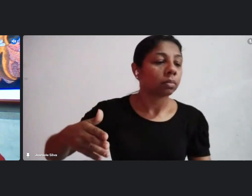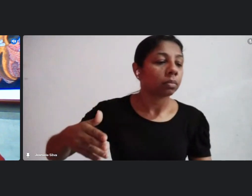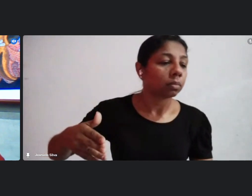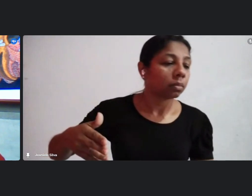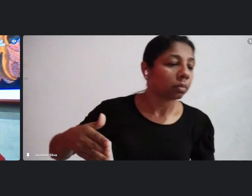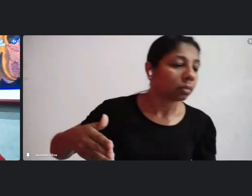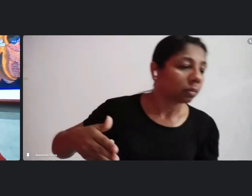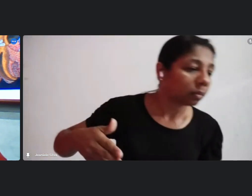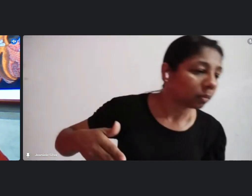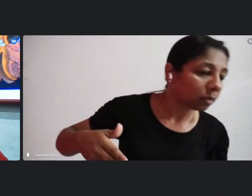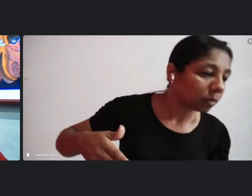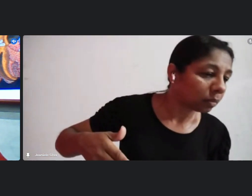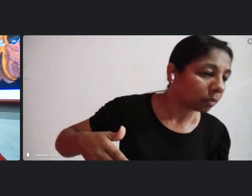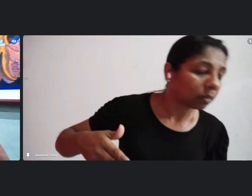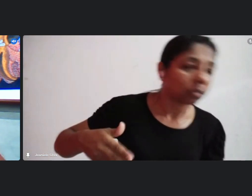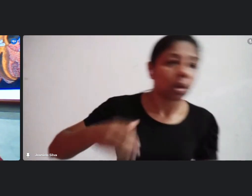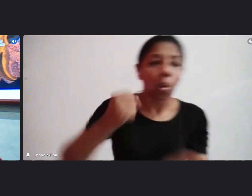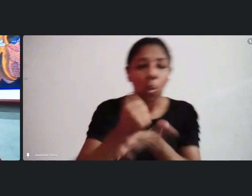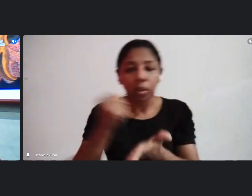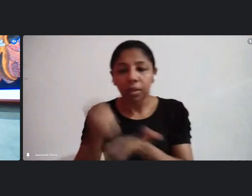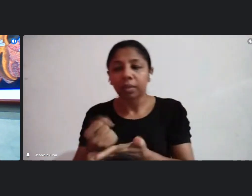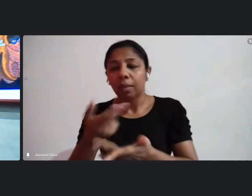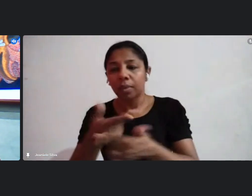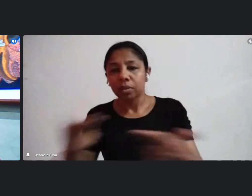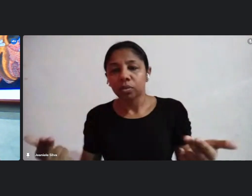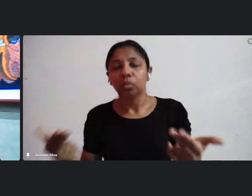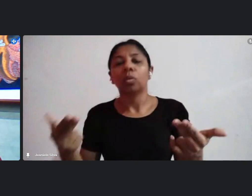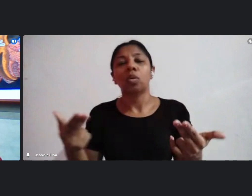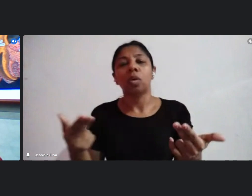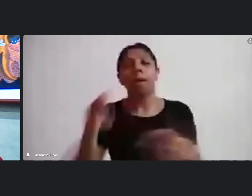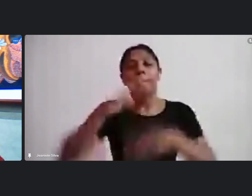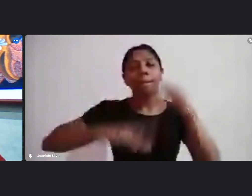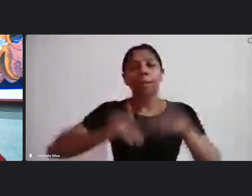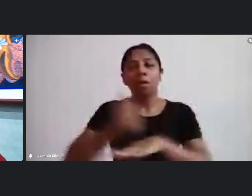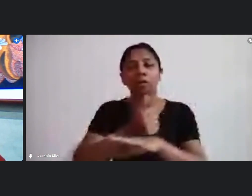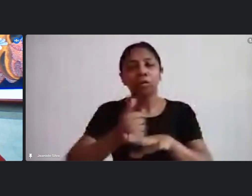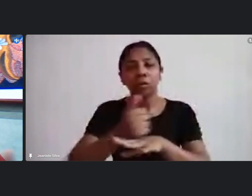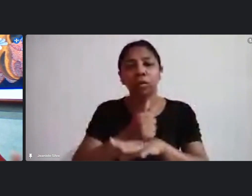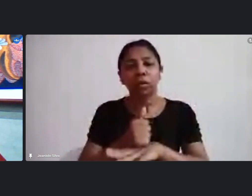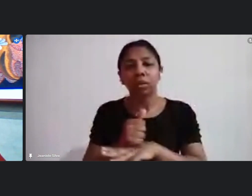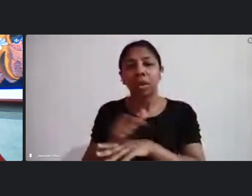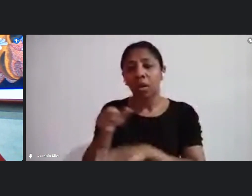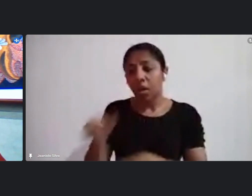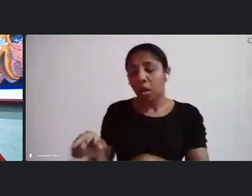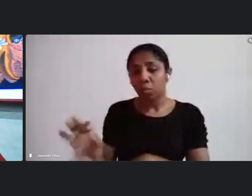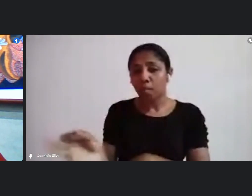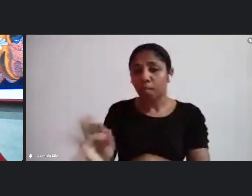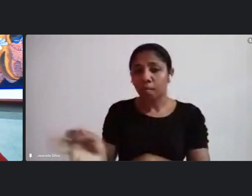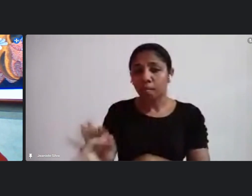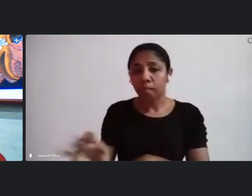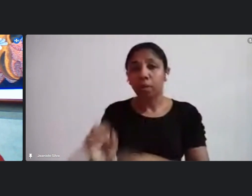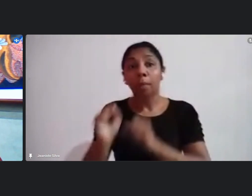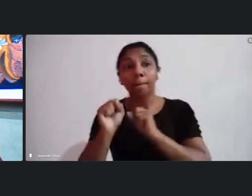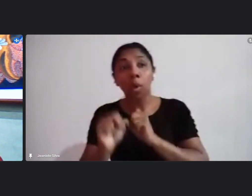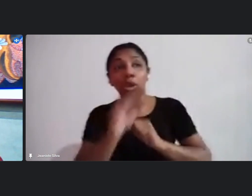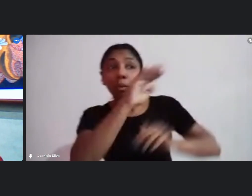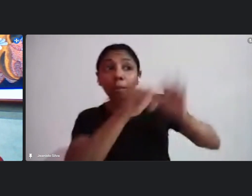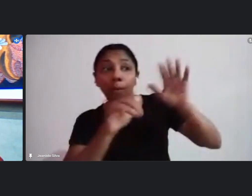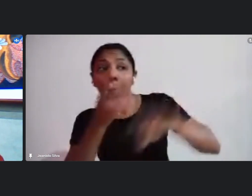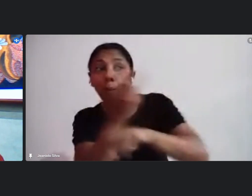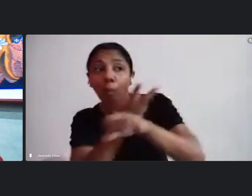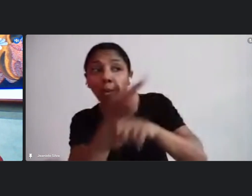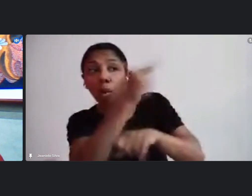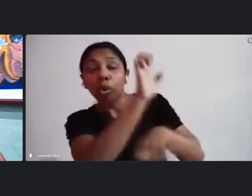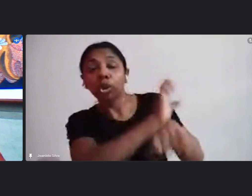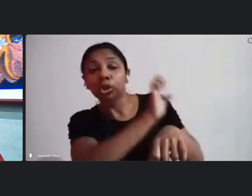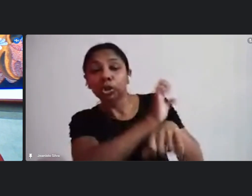serviços da região mas se existem profissionais que não tem lá vocês podem se pegar em outro estado assim como podem ter